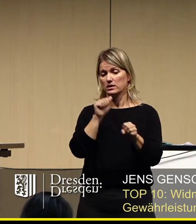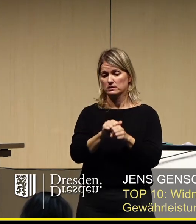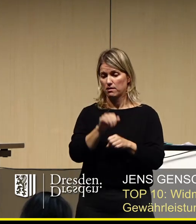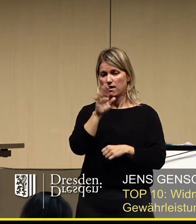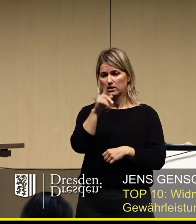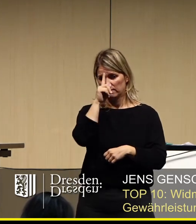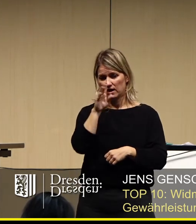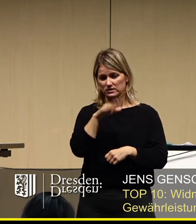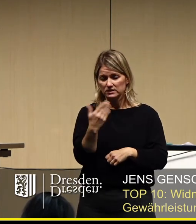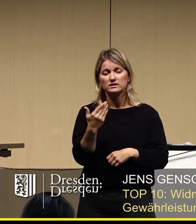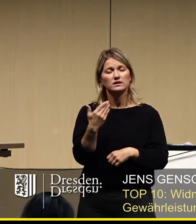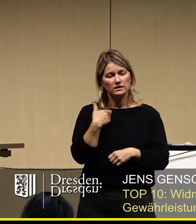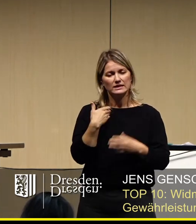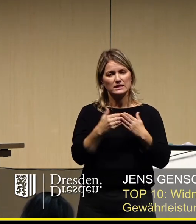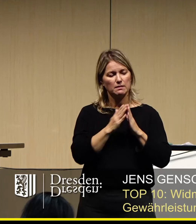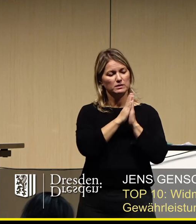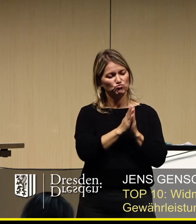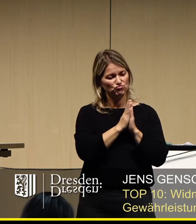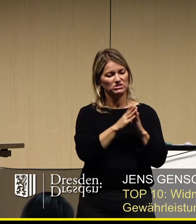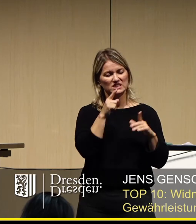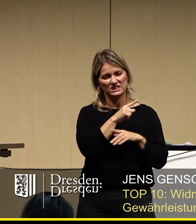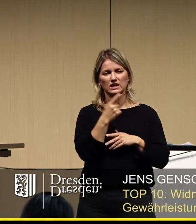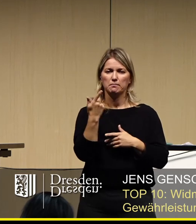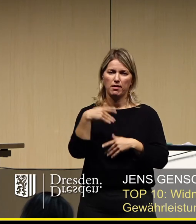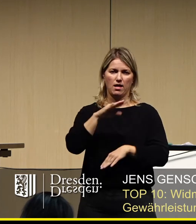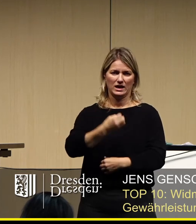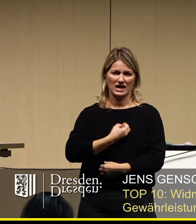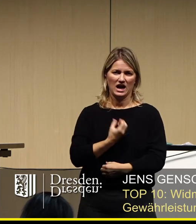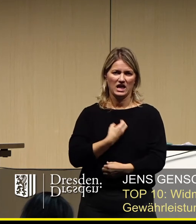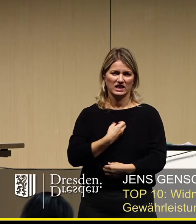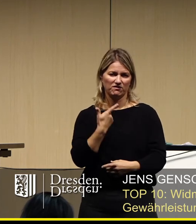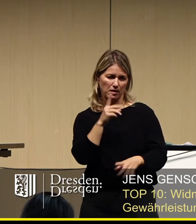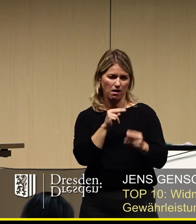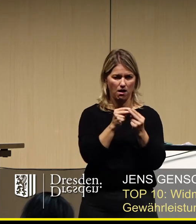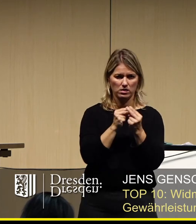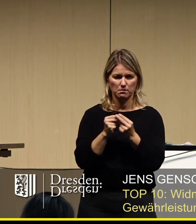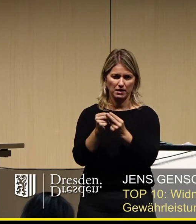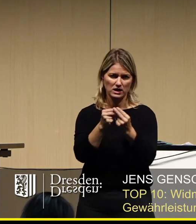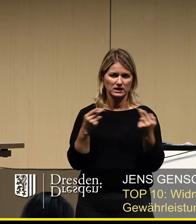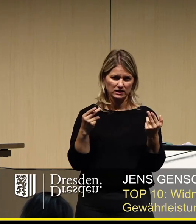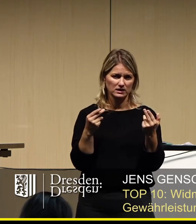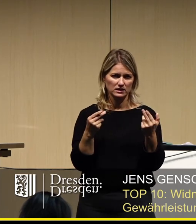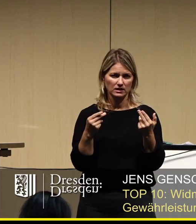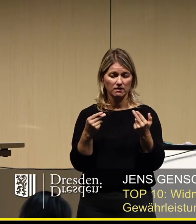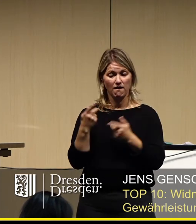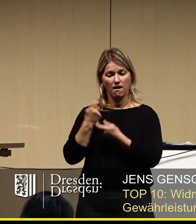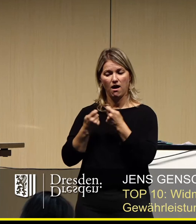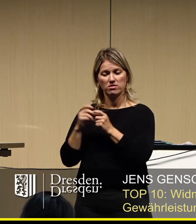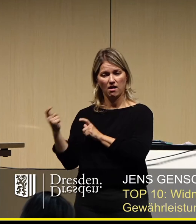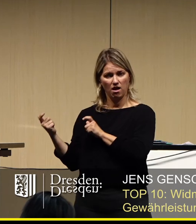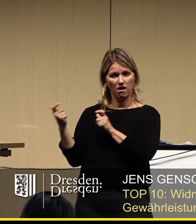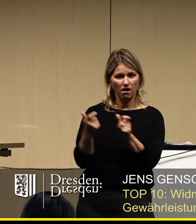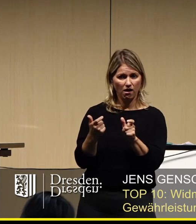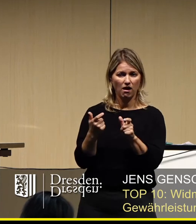Bitte an die Verwaltung, dort eine gewisse Kreativität an den Tag zu legen, dass die Händler, die zu uns kommen wollen, auch in diesen